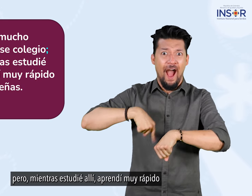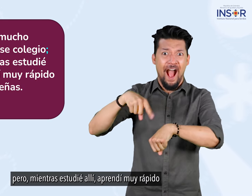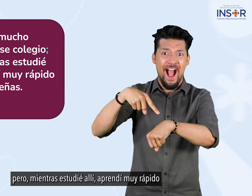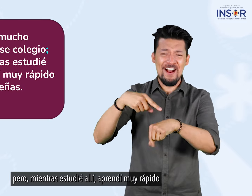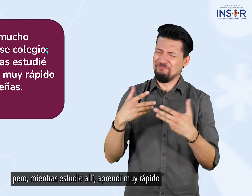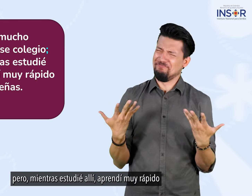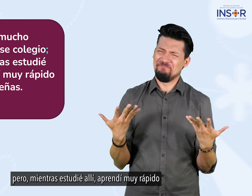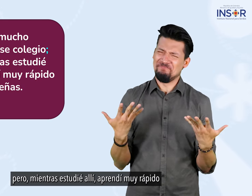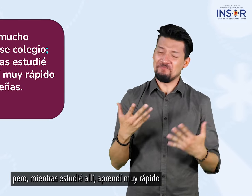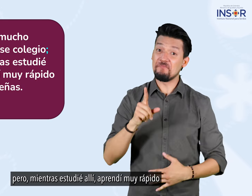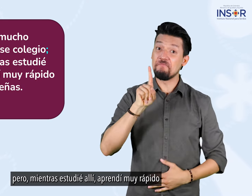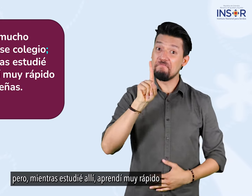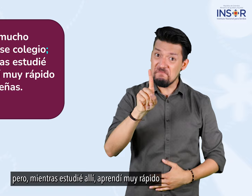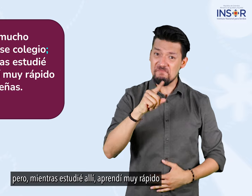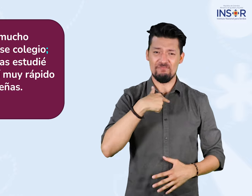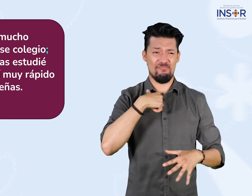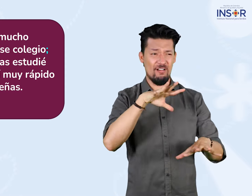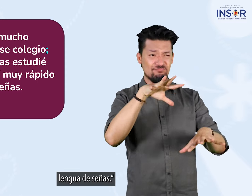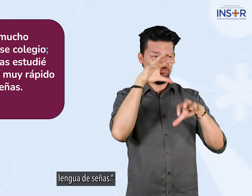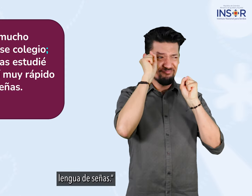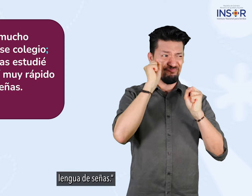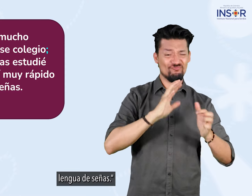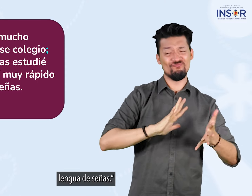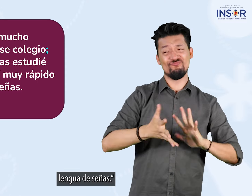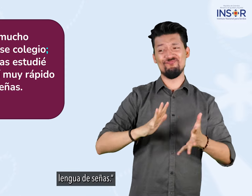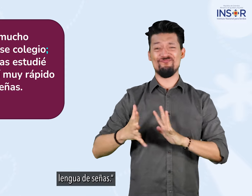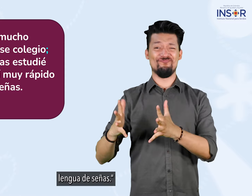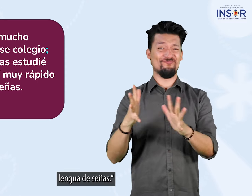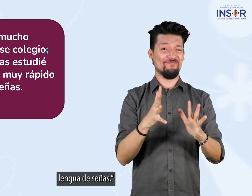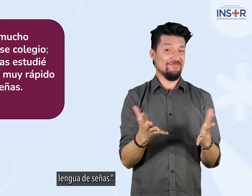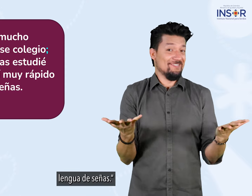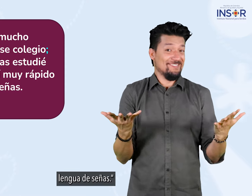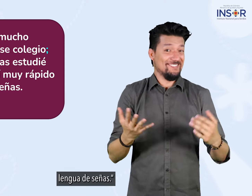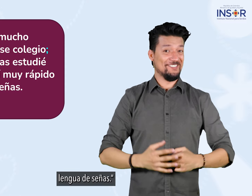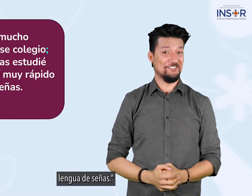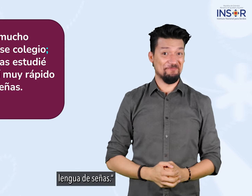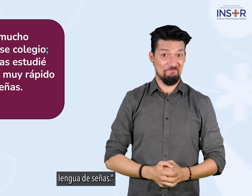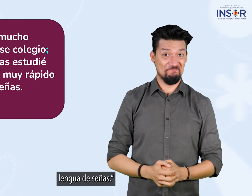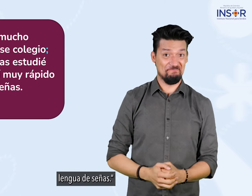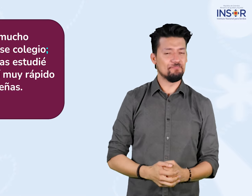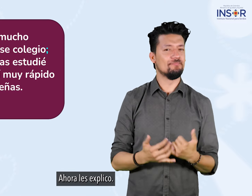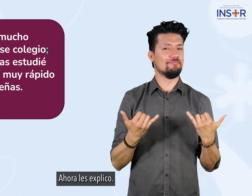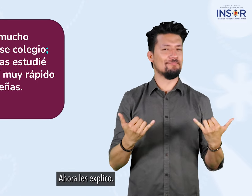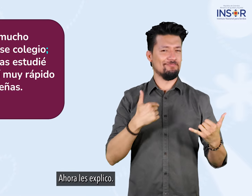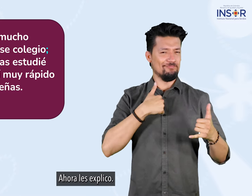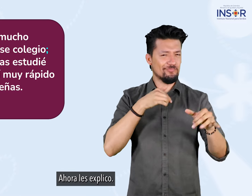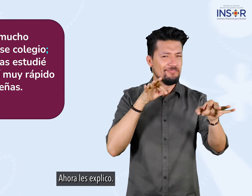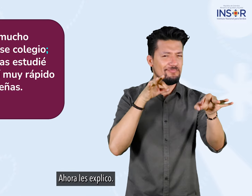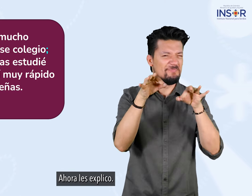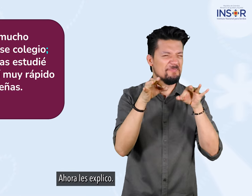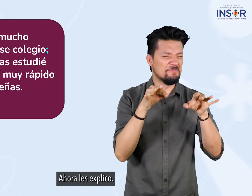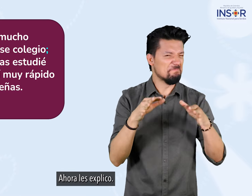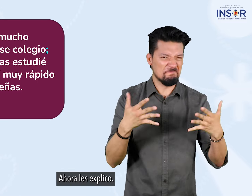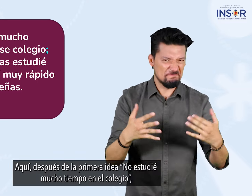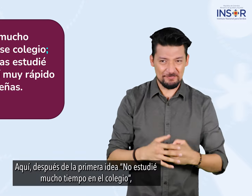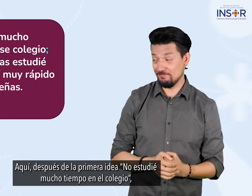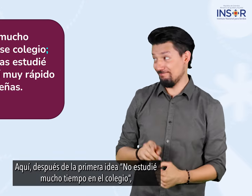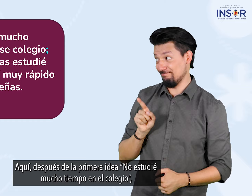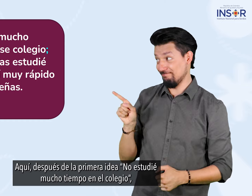allí aprendí muy rápido lengua de señas ahora les explico aquí después